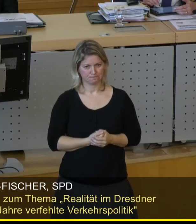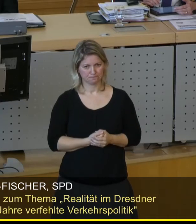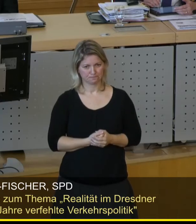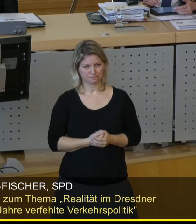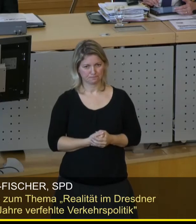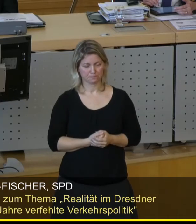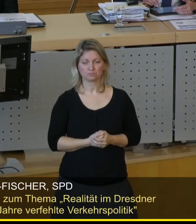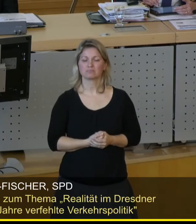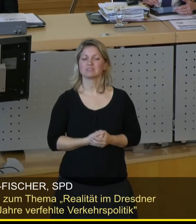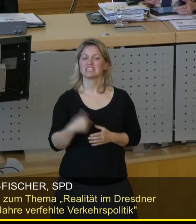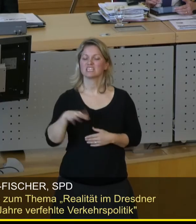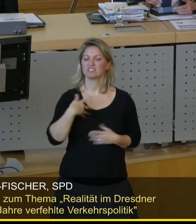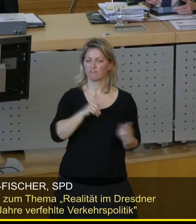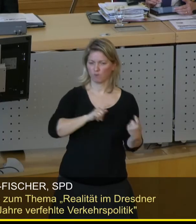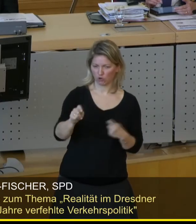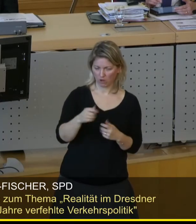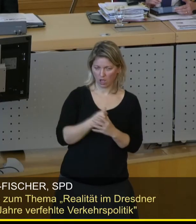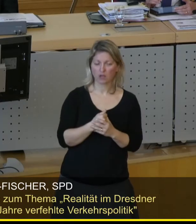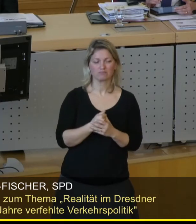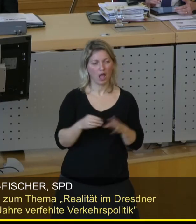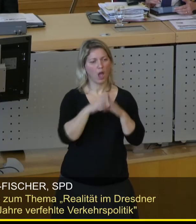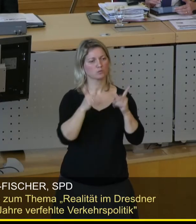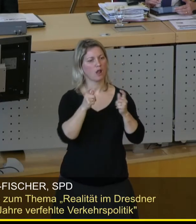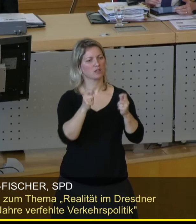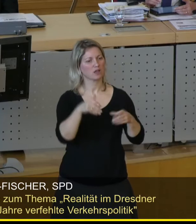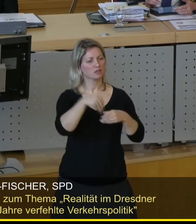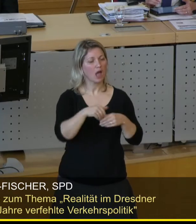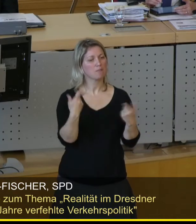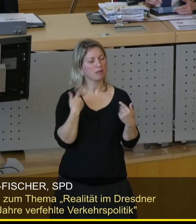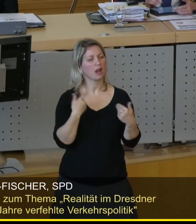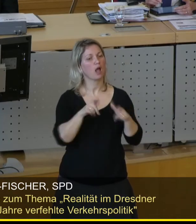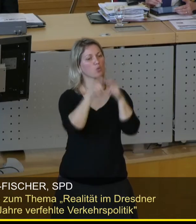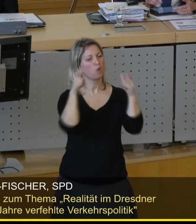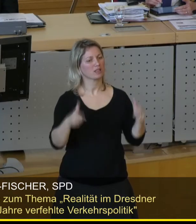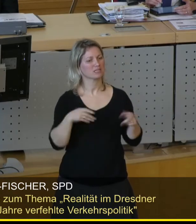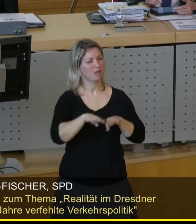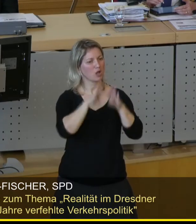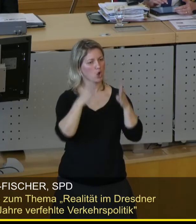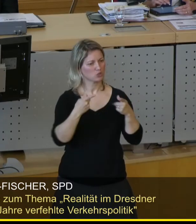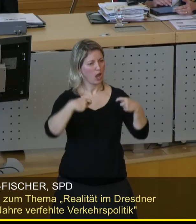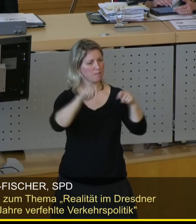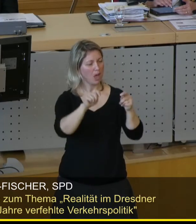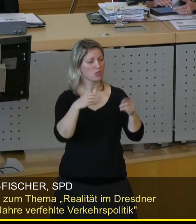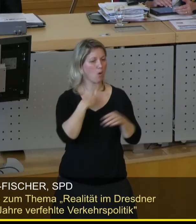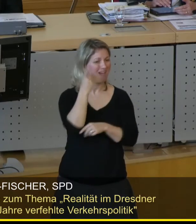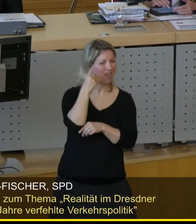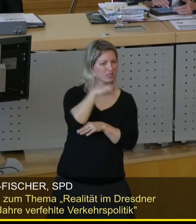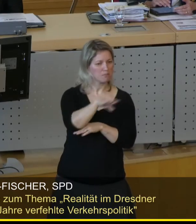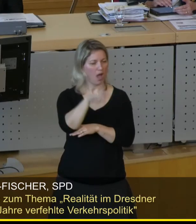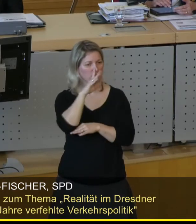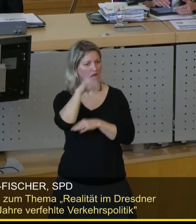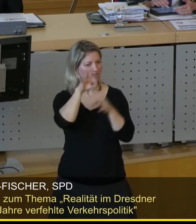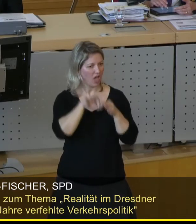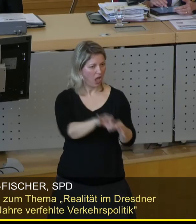Wir haben einen Vorschlag gemacht, das ist mit den Haushaltsanträgen drin, Quartiersparkhäuser zu bauen, um die Stadtteile zu entspannen. Wir haben das Handyparken eingeführt im großen